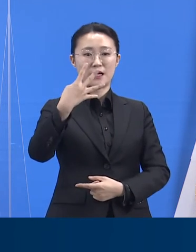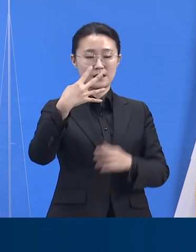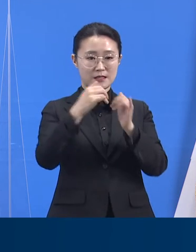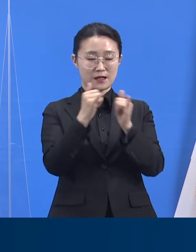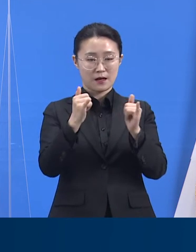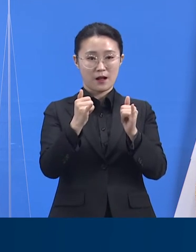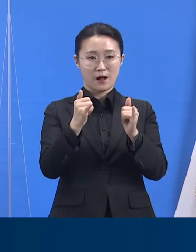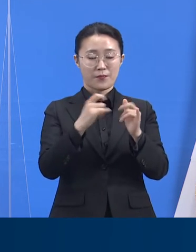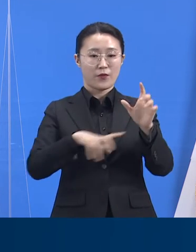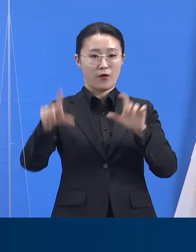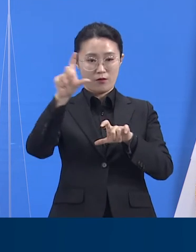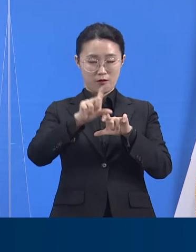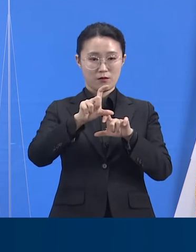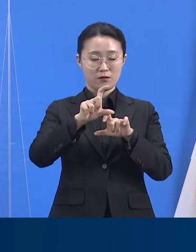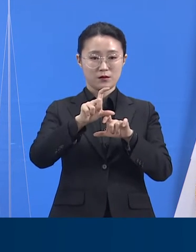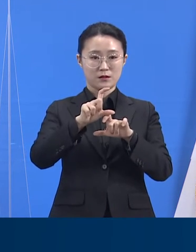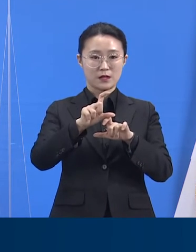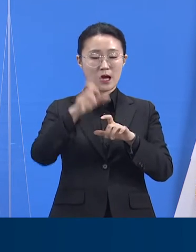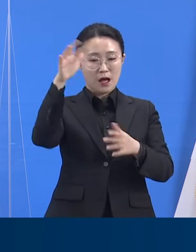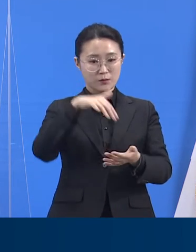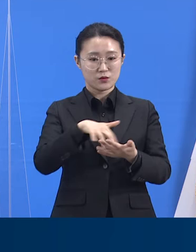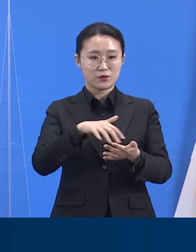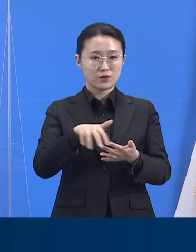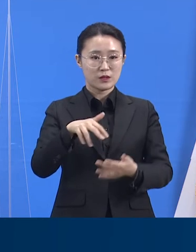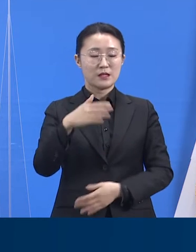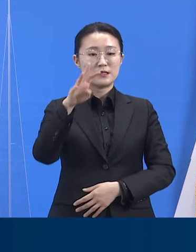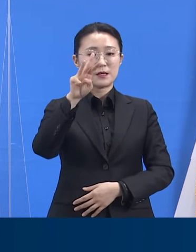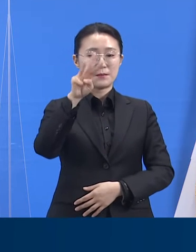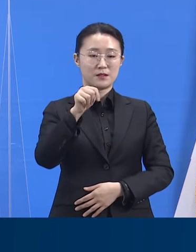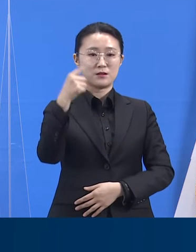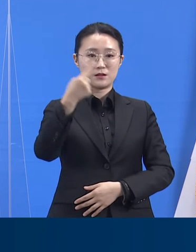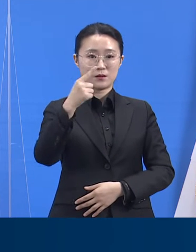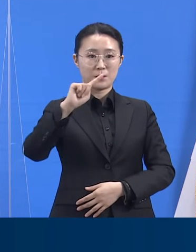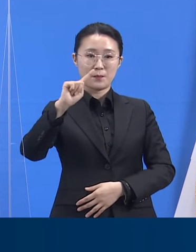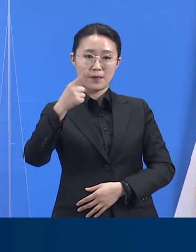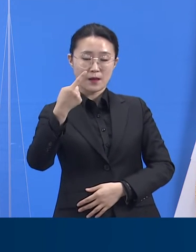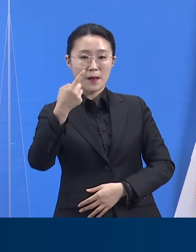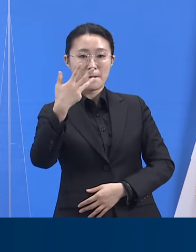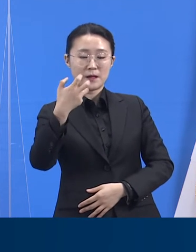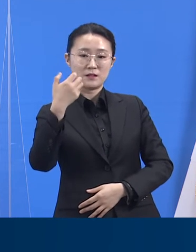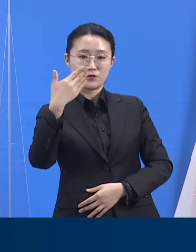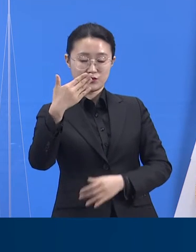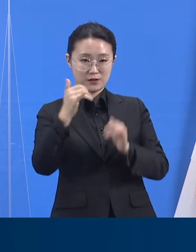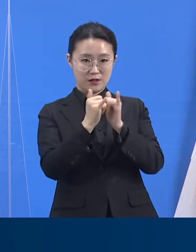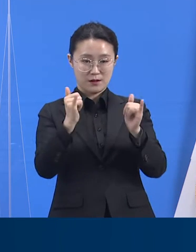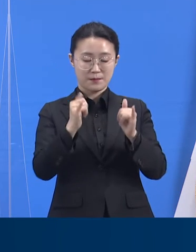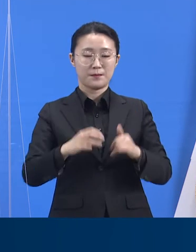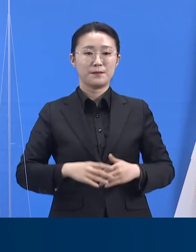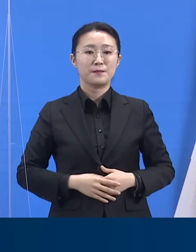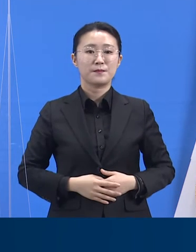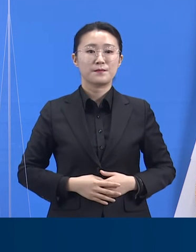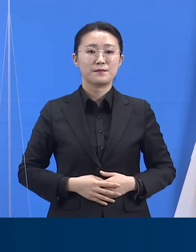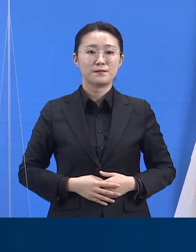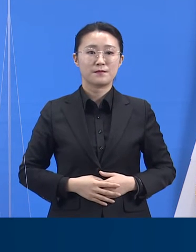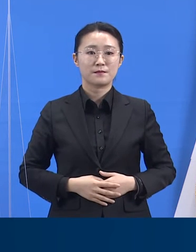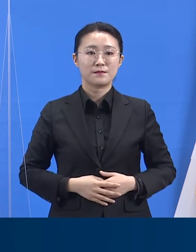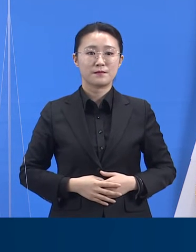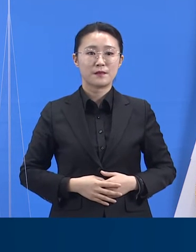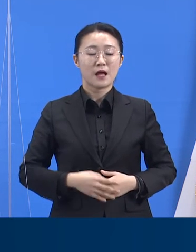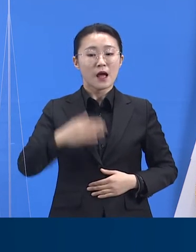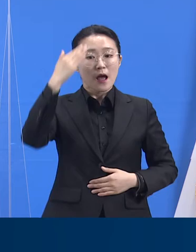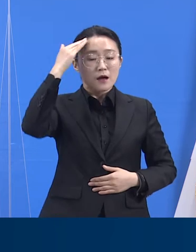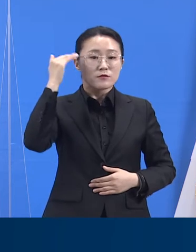3만 1,189명으로 도내 25개 시군에서 확진자가 발생하였습니다. 국내의